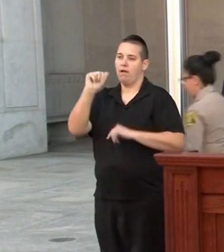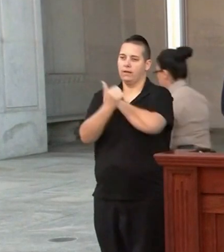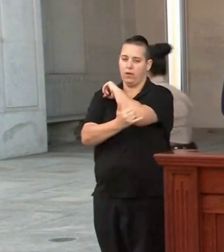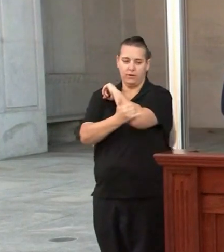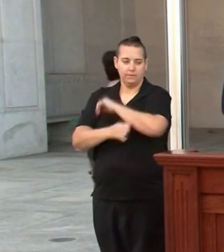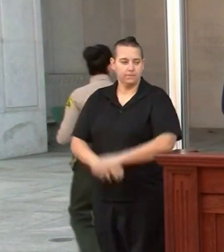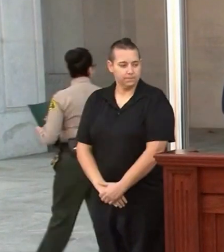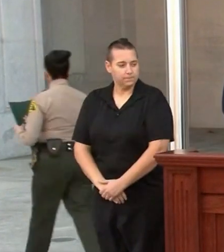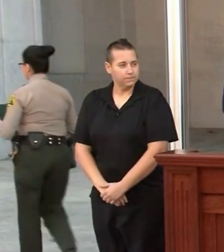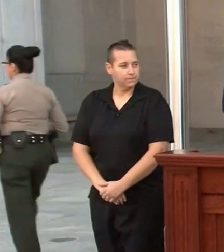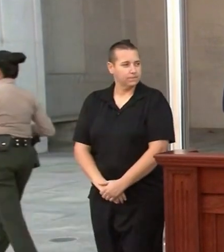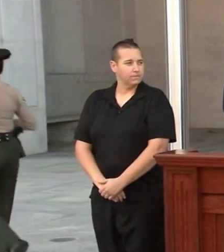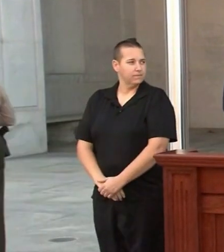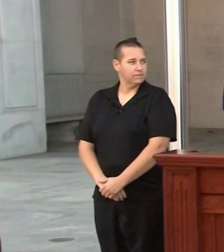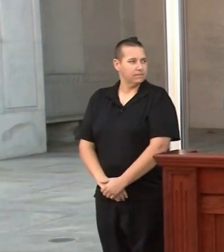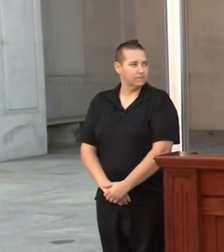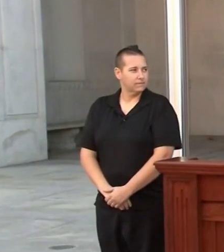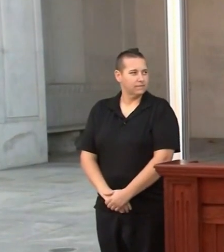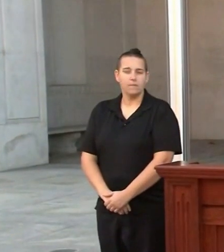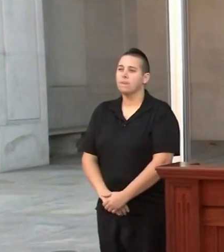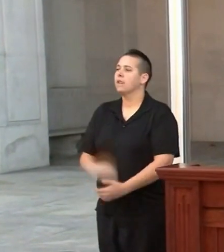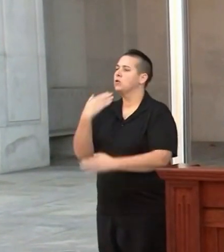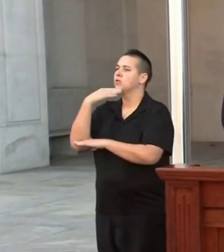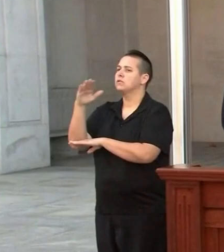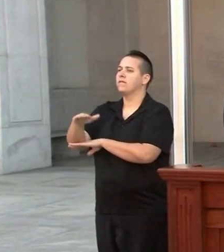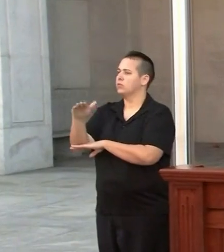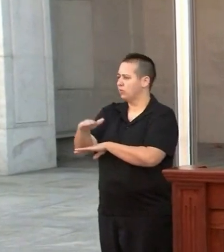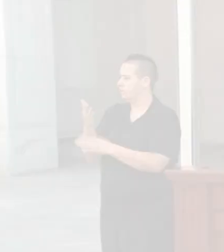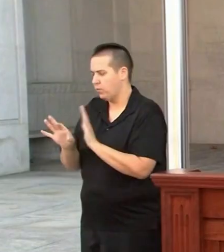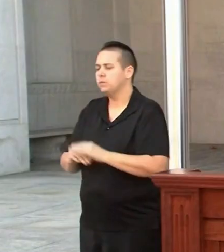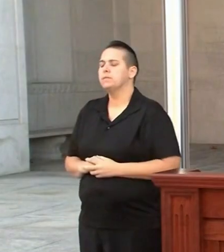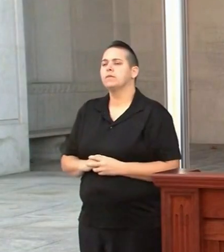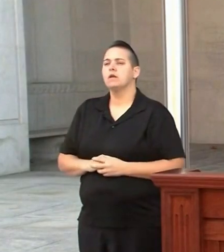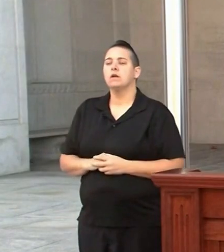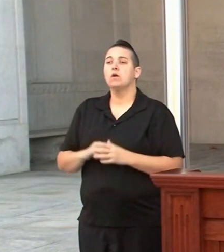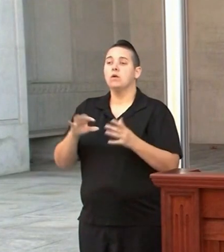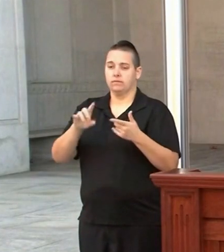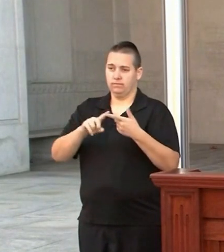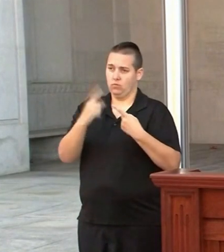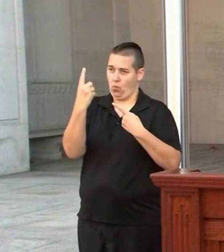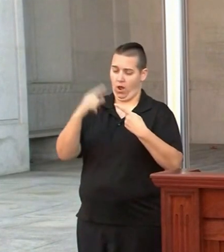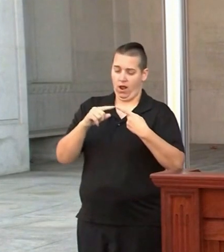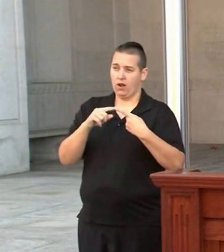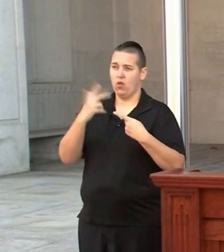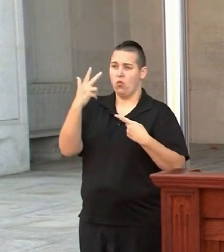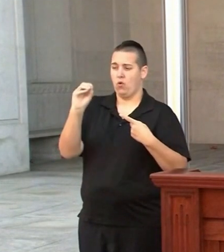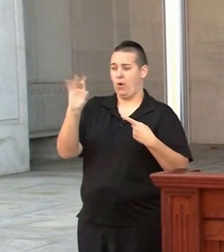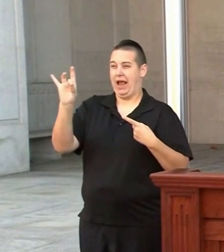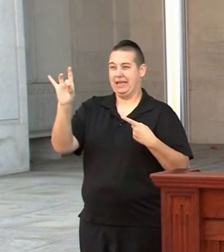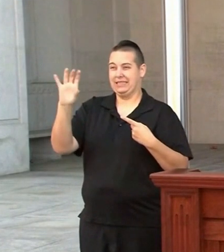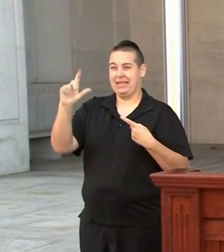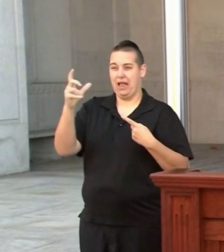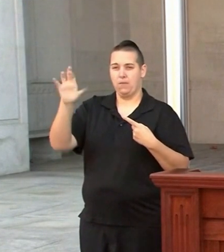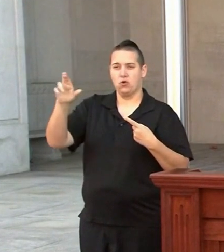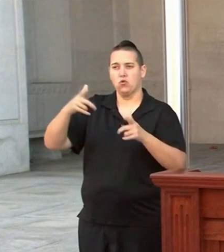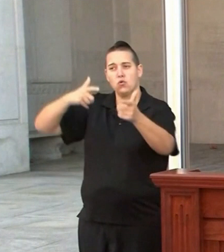gyanúsított 72 éves férfi lakhelyén a rendőrség házkutatást tartott, aminek eredményéről a Los Angeles megyei sheriff